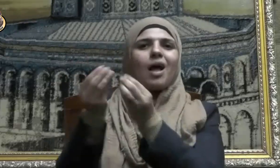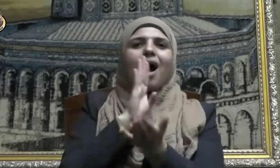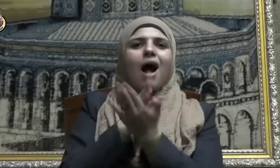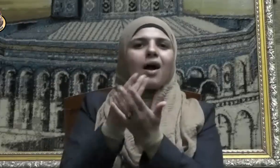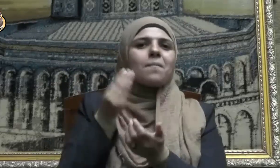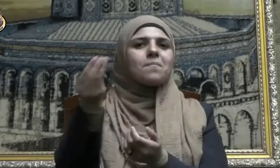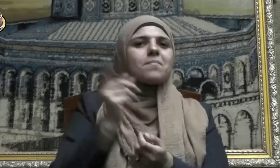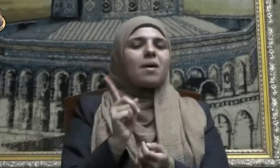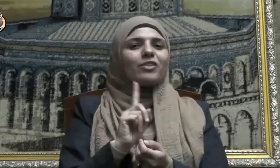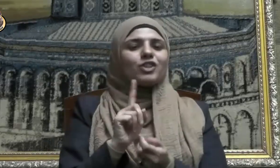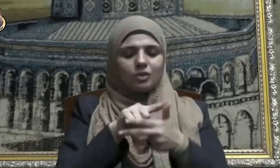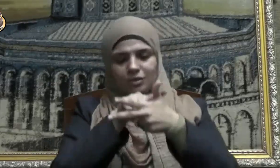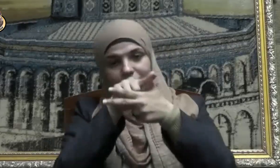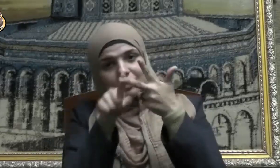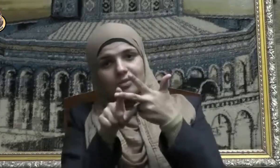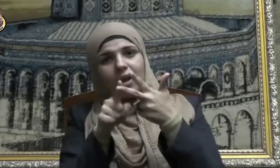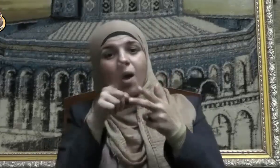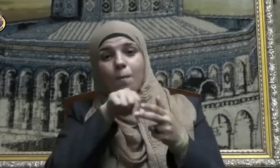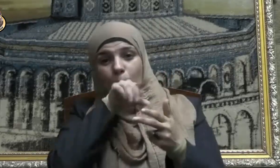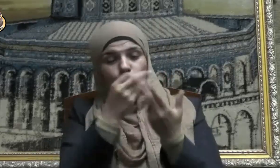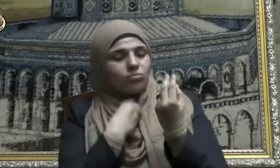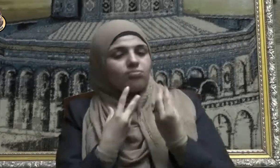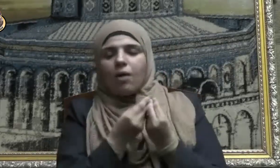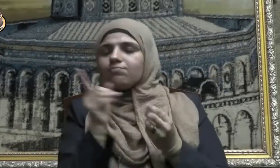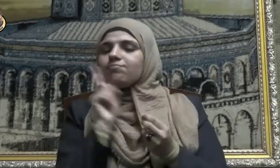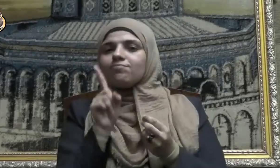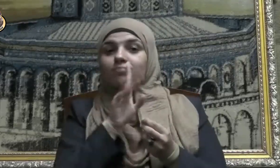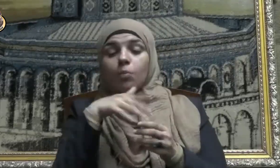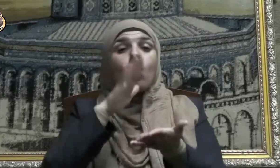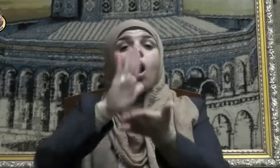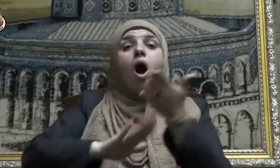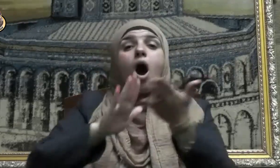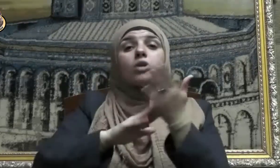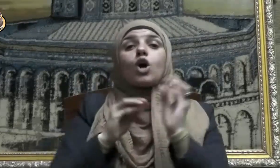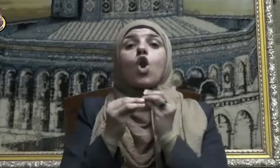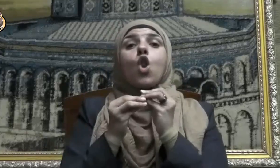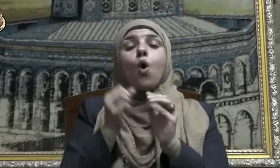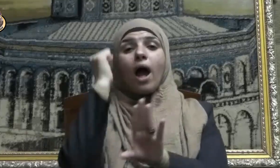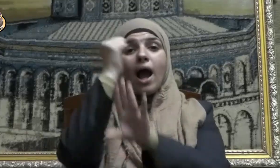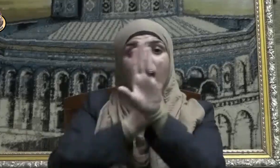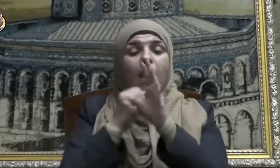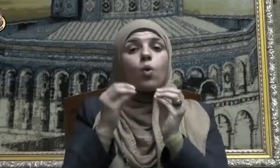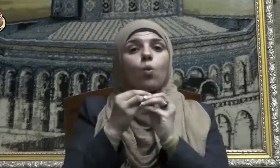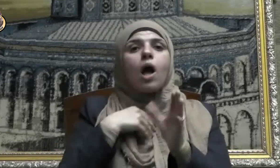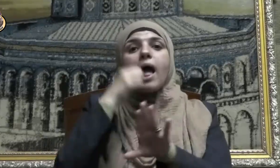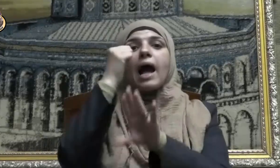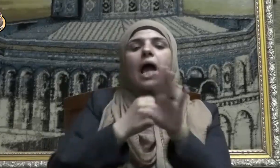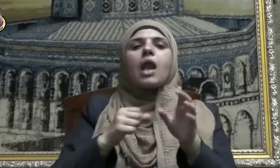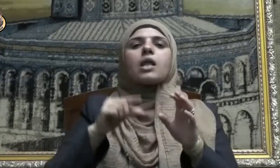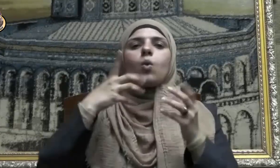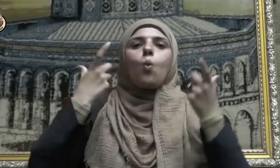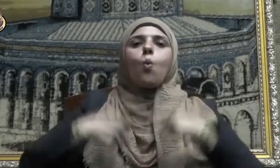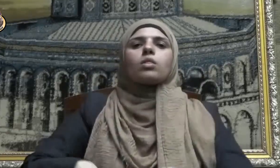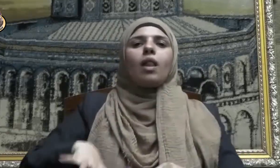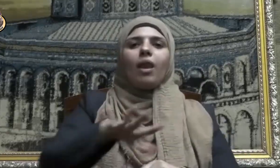أجره ومن أخطر أنواع الخيانة خيانة الأوطان وبيعها